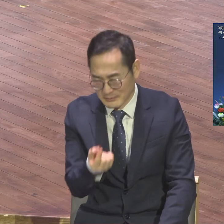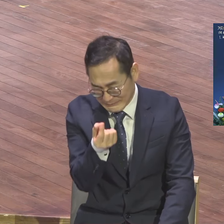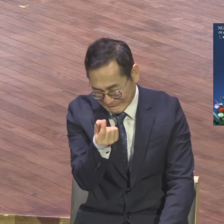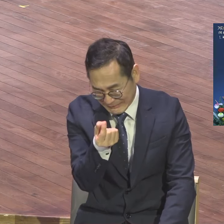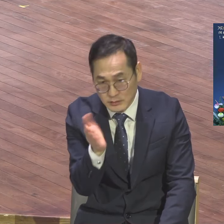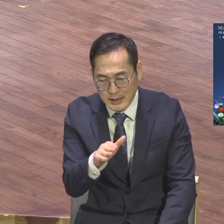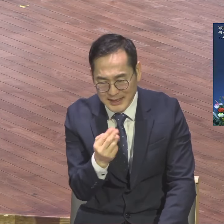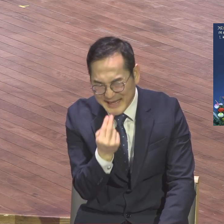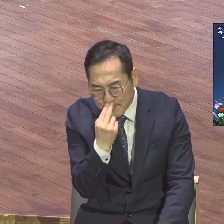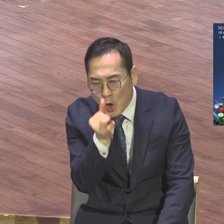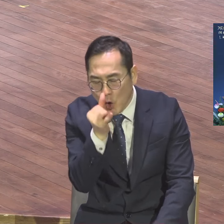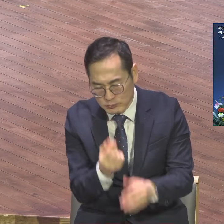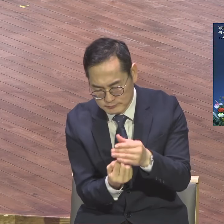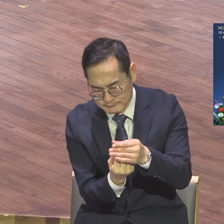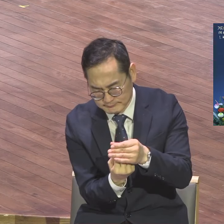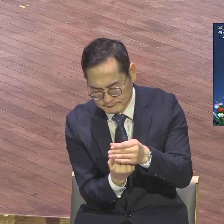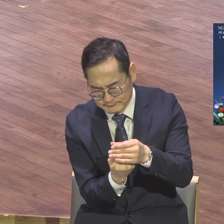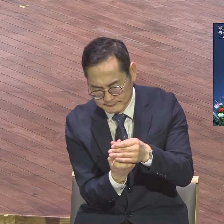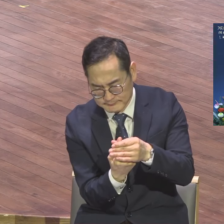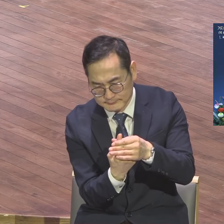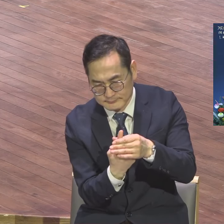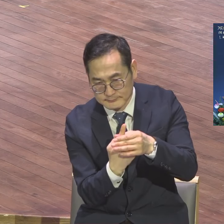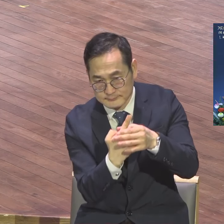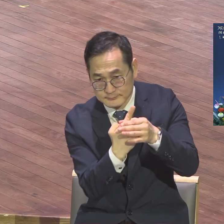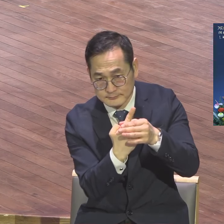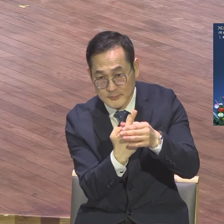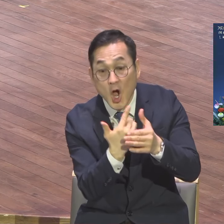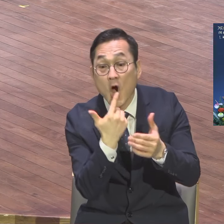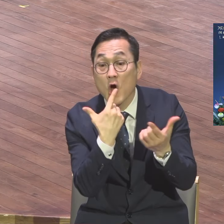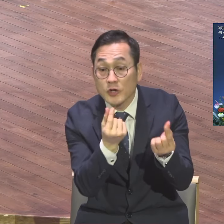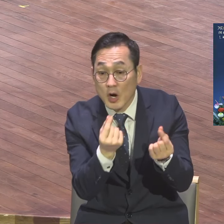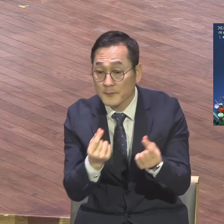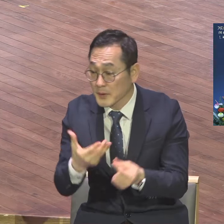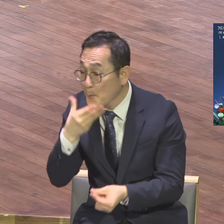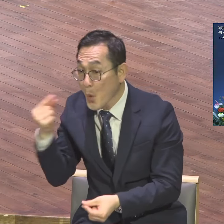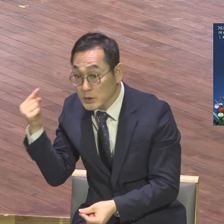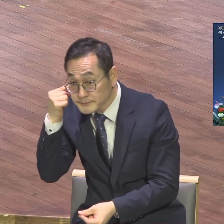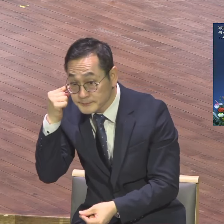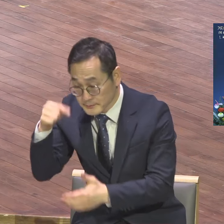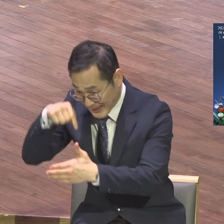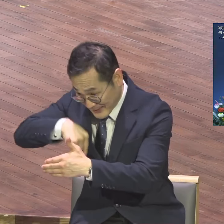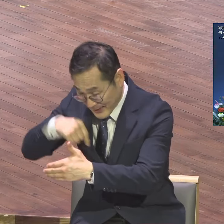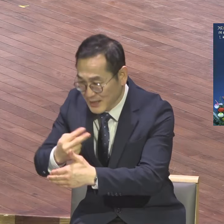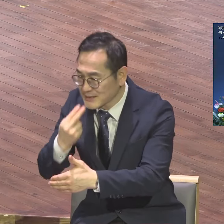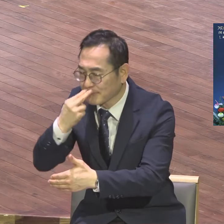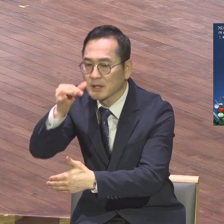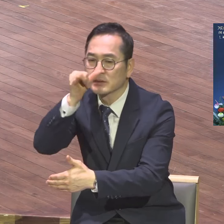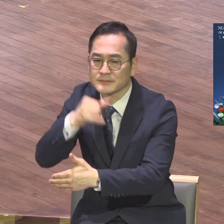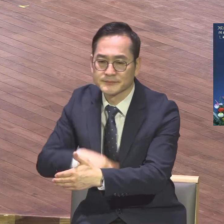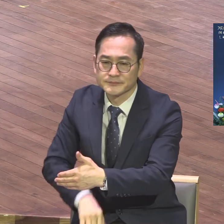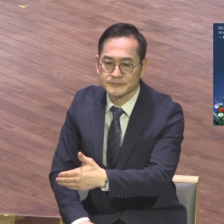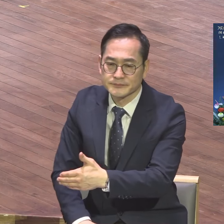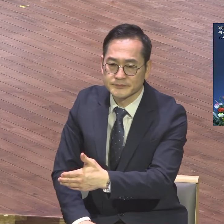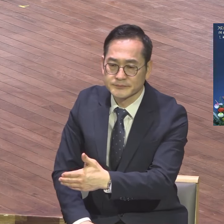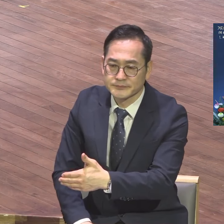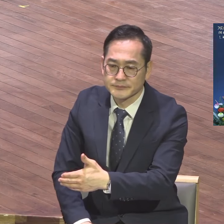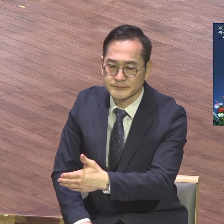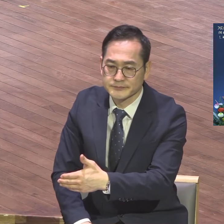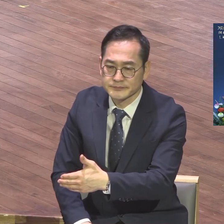보금에는 분명한 보금의 능력이 있습니다. 보금의 능력 이걸 지금 강조하는 것입니다. 개다시 비유에서